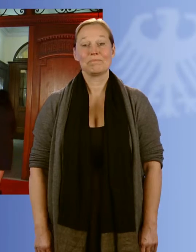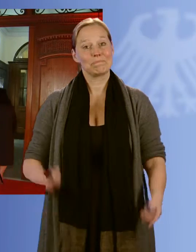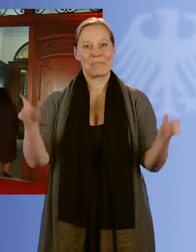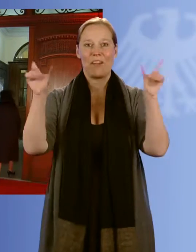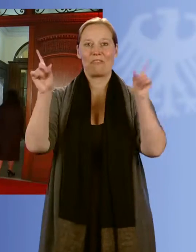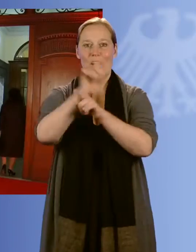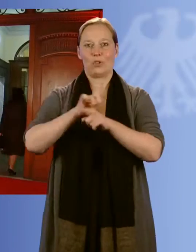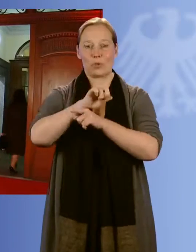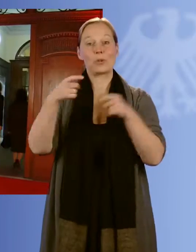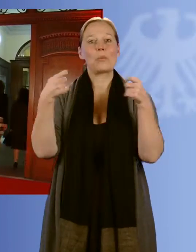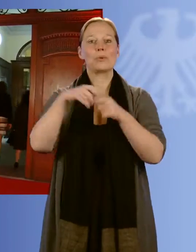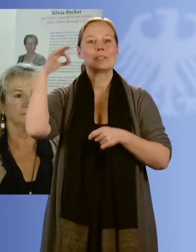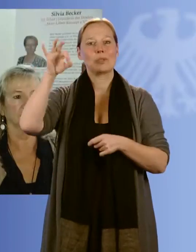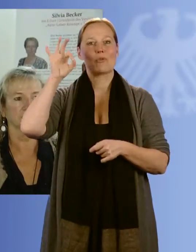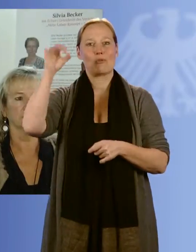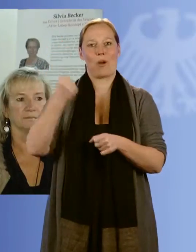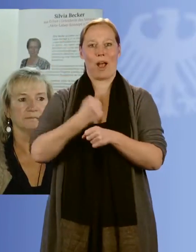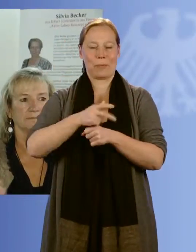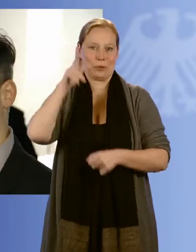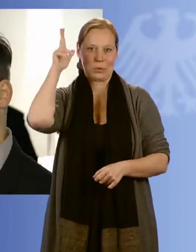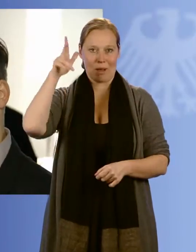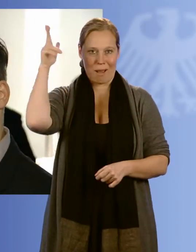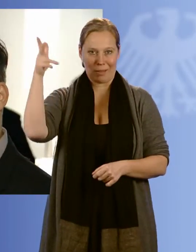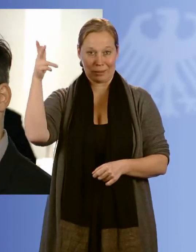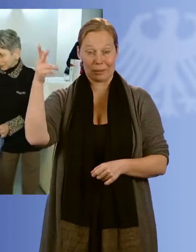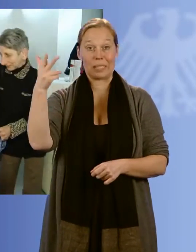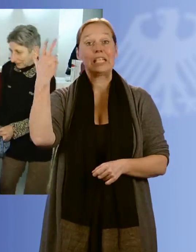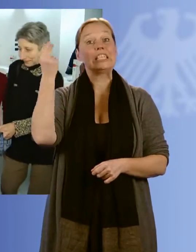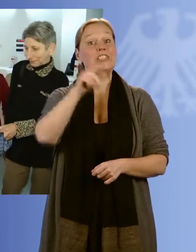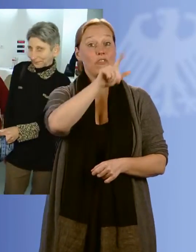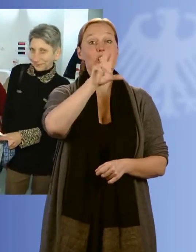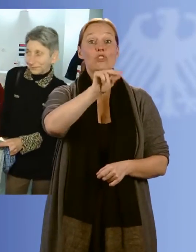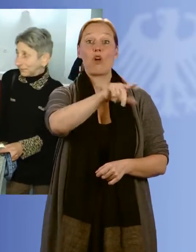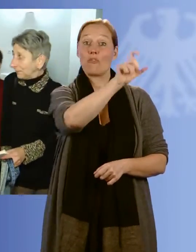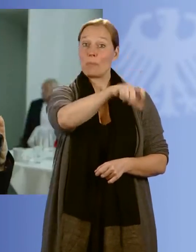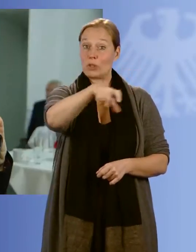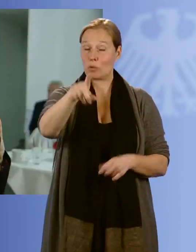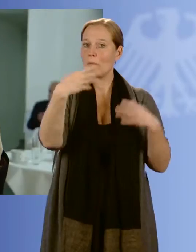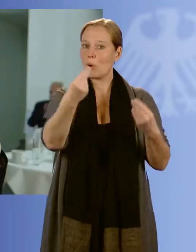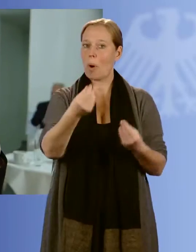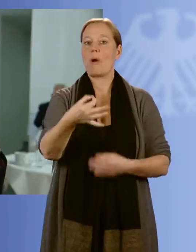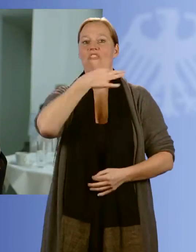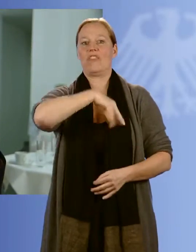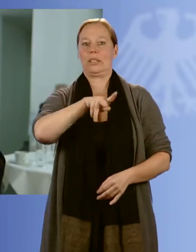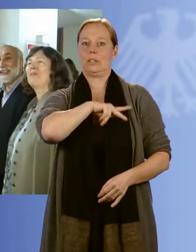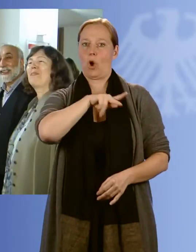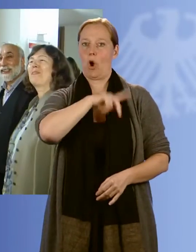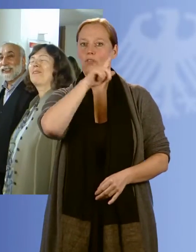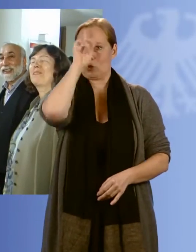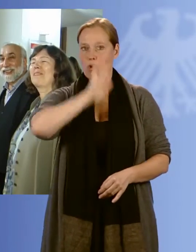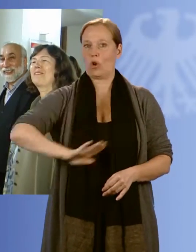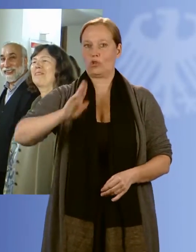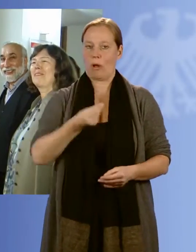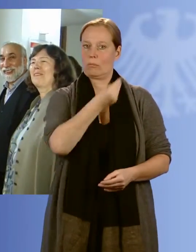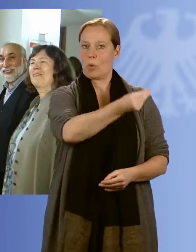Feierstunde im Bundesministerium für Arbeit und Soziales. Zwölf Bürgerinnen und Bürger erhalten an diesem Abend den Verdienstorden der